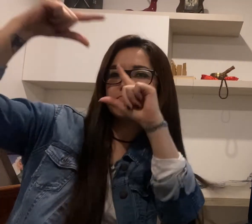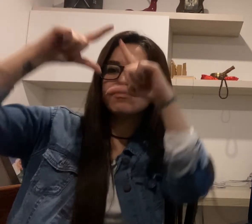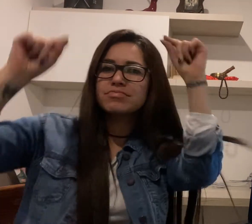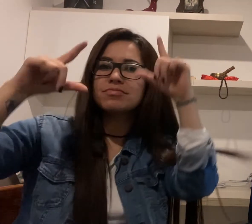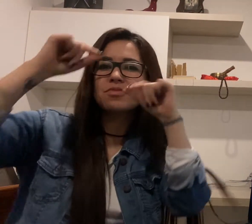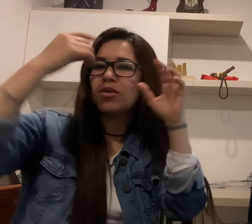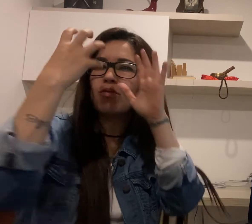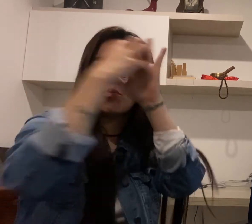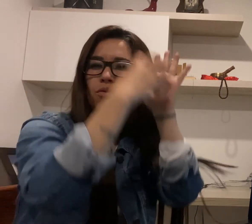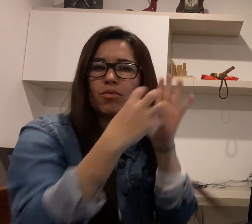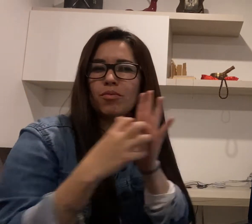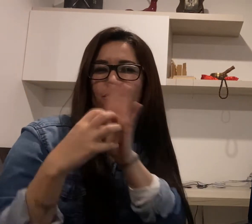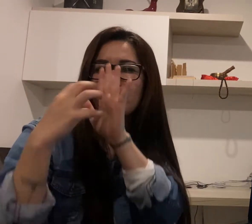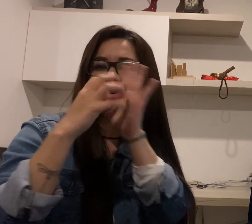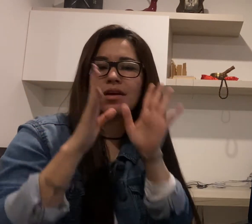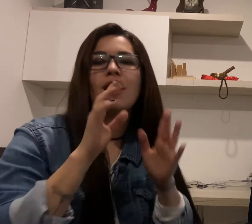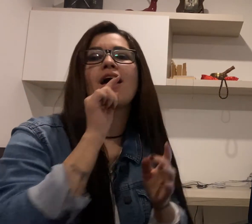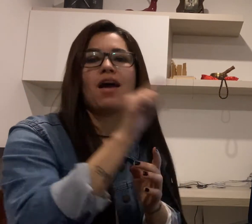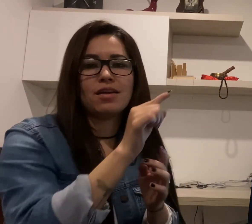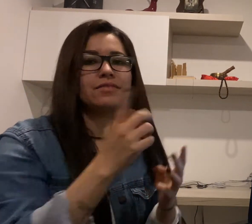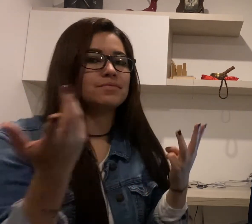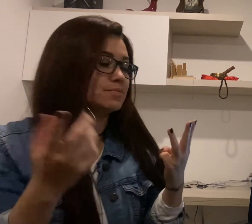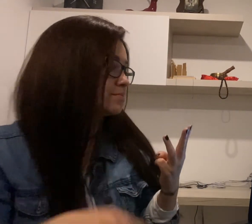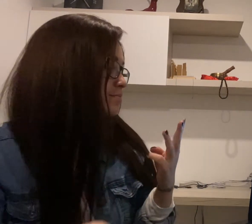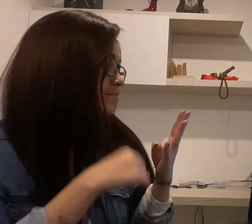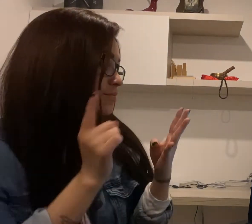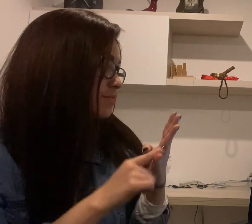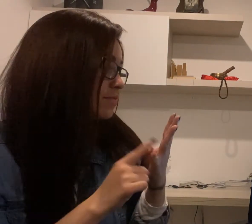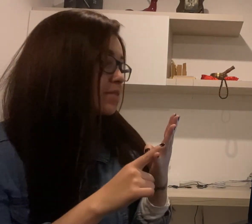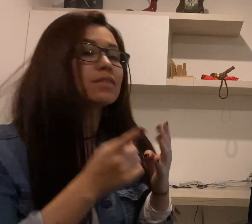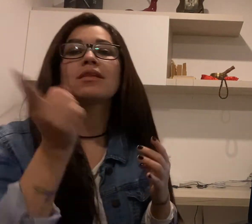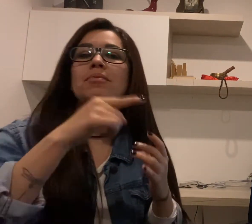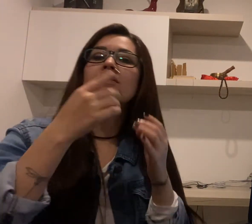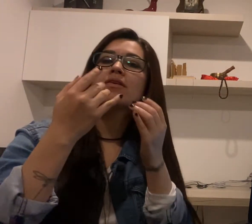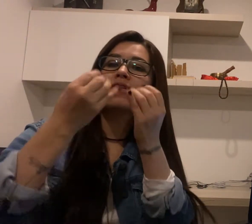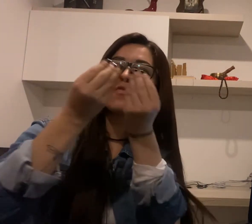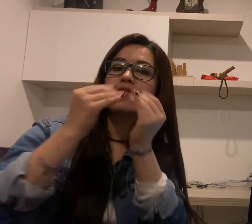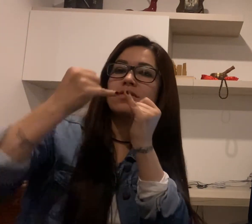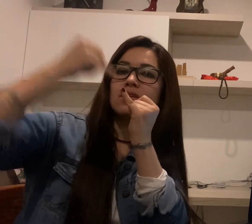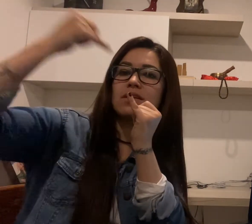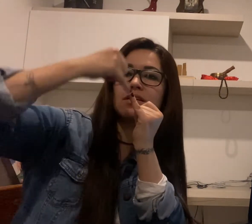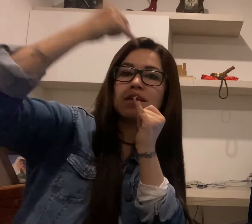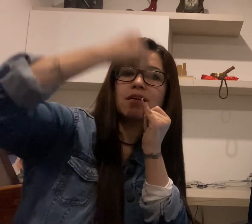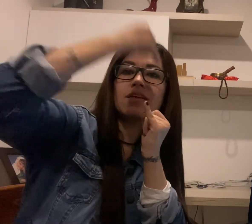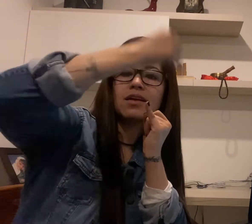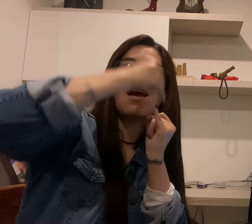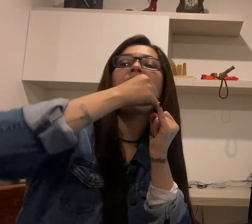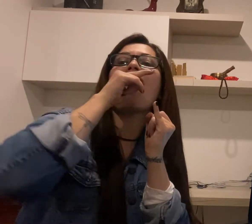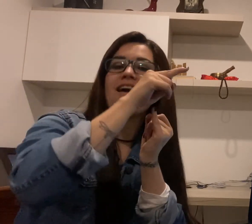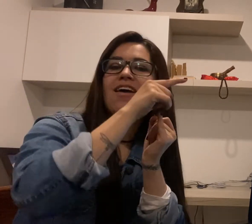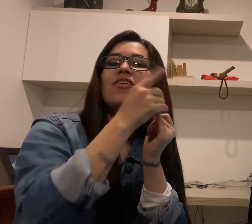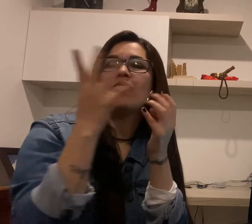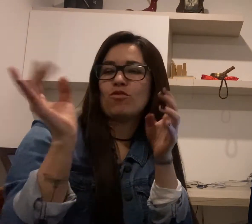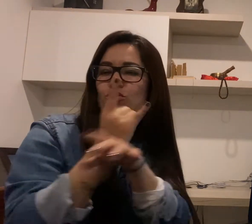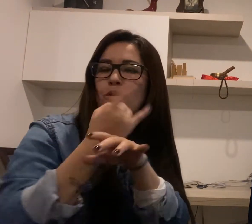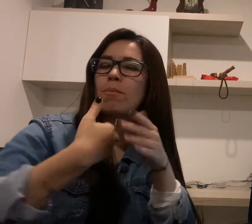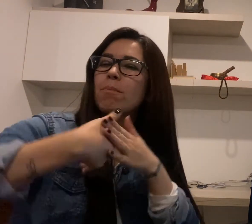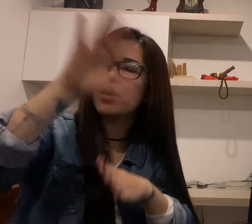cómics, que utiliza para representar y para que tenga un gran impacto, y también se